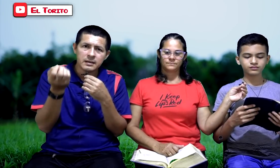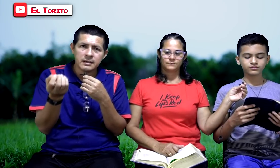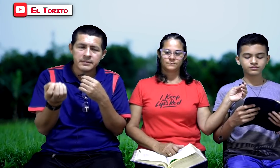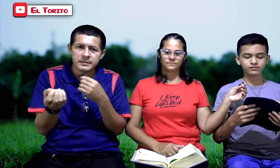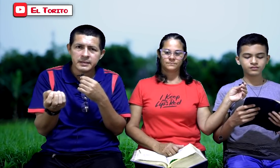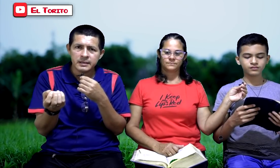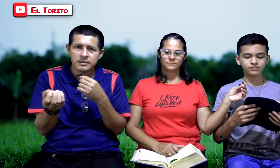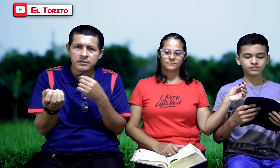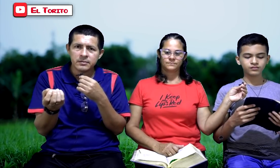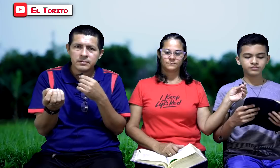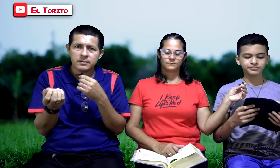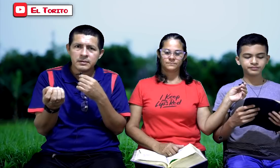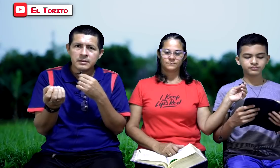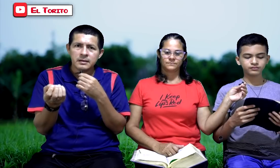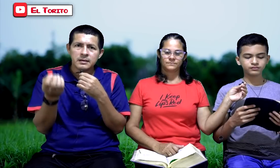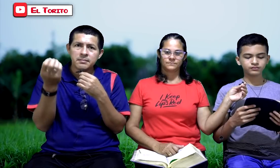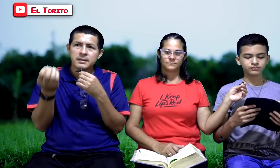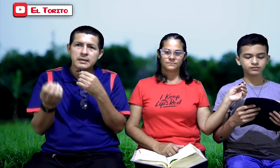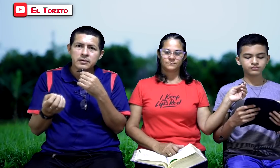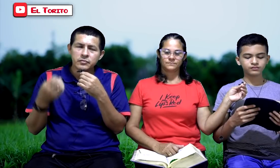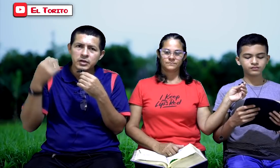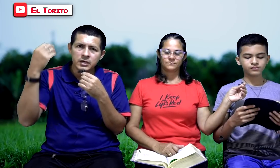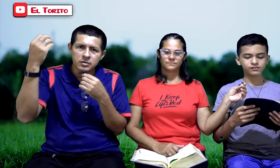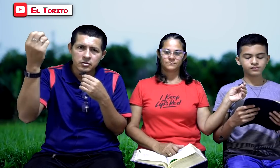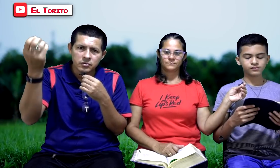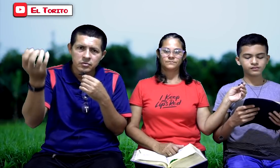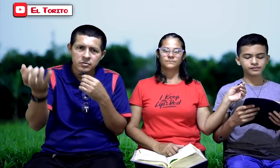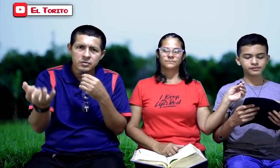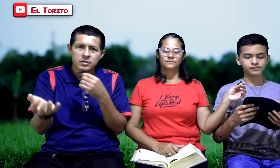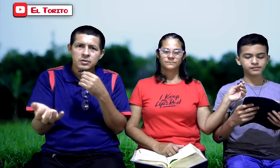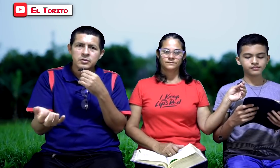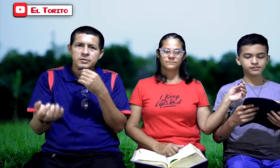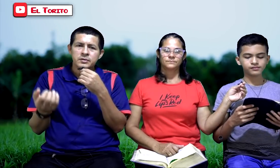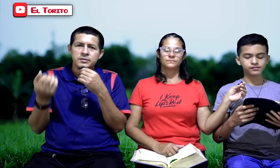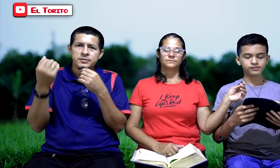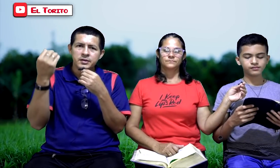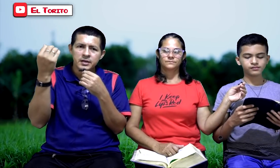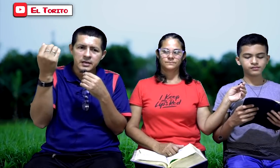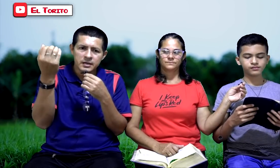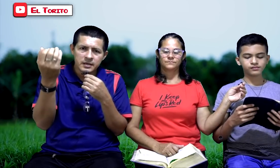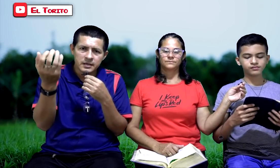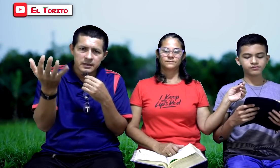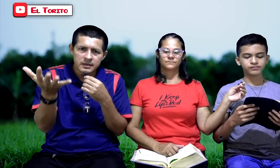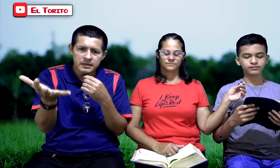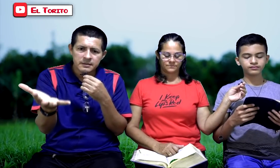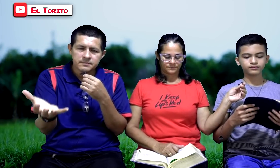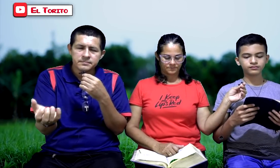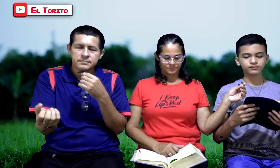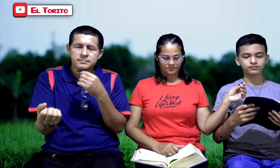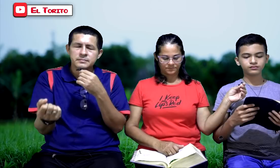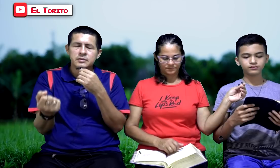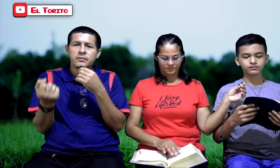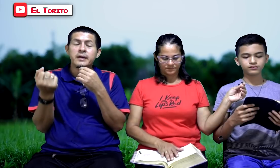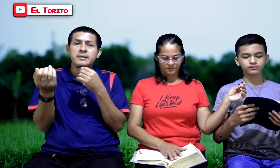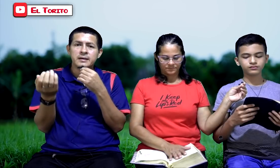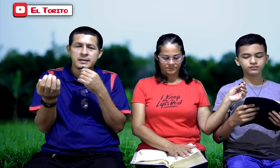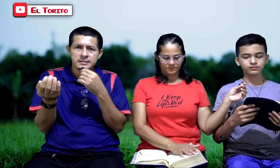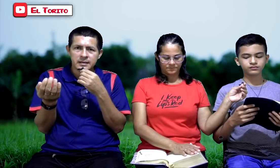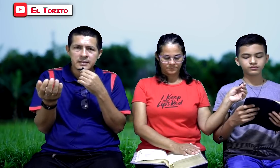el Evangelio, en vez de ir uniendo ovejitas al